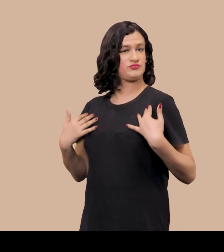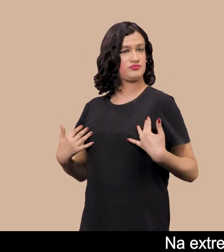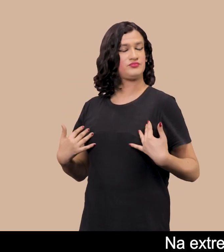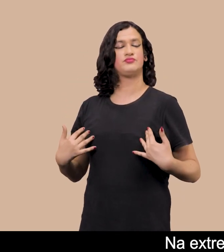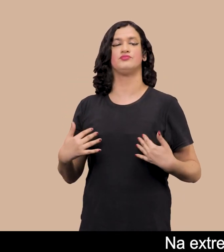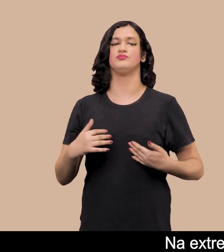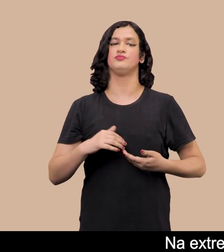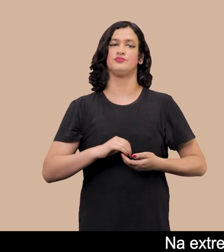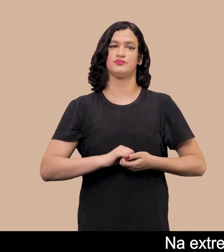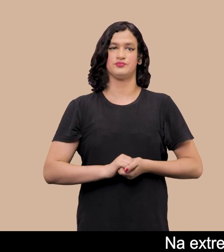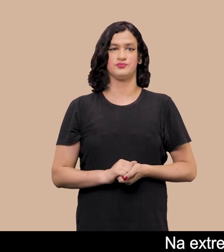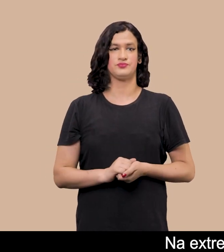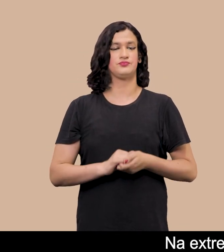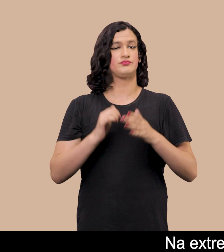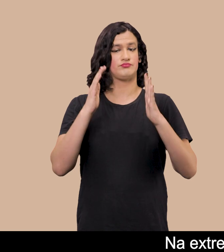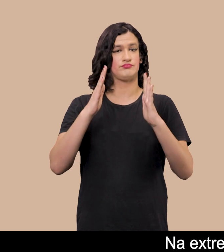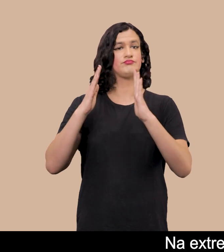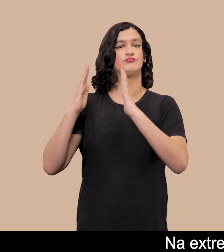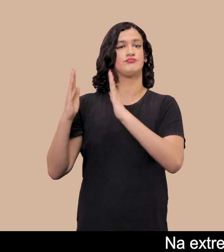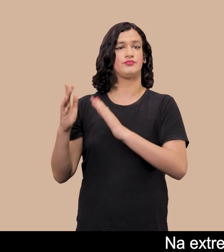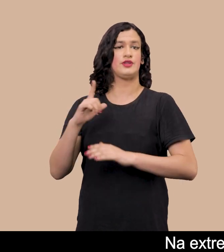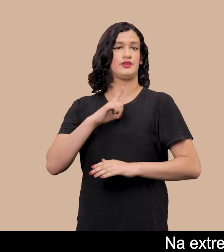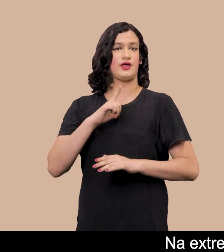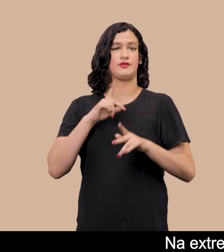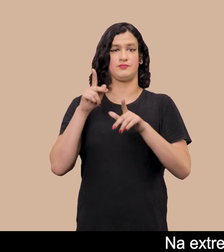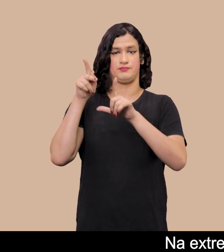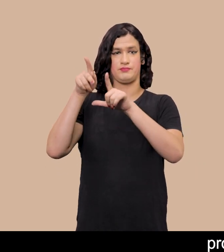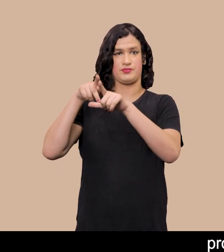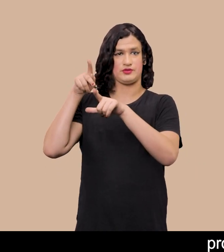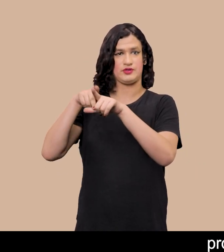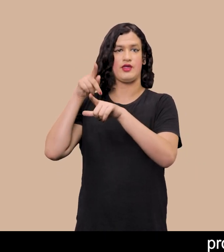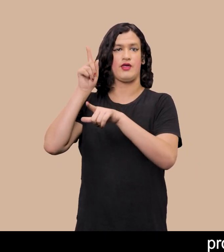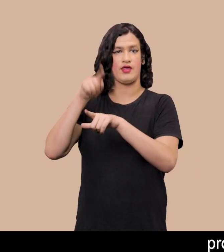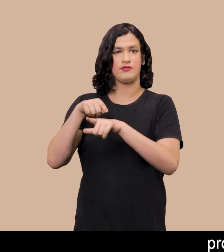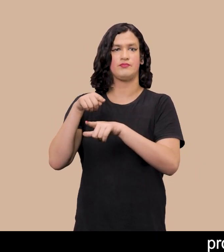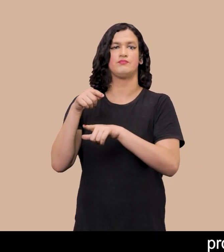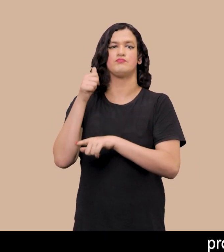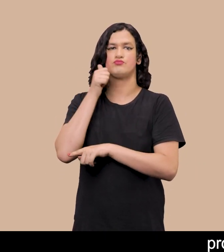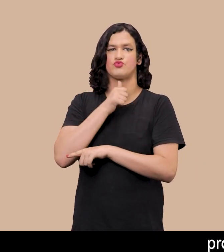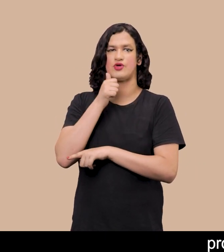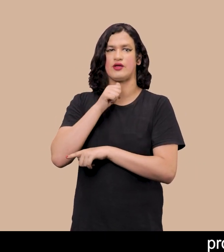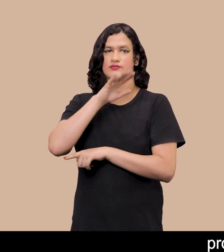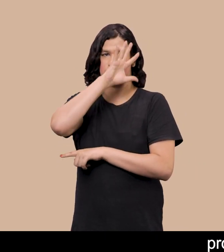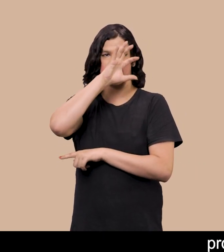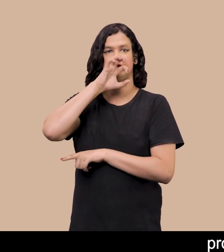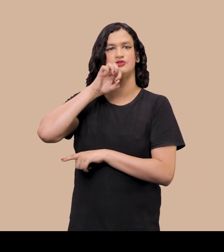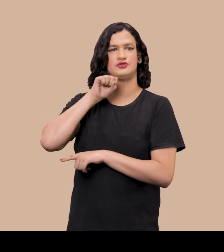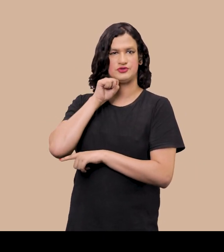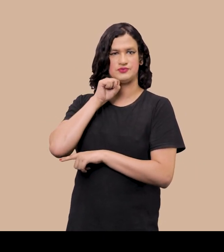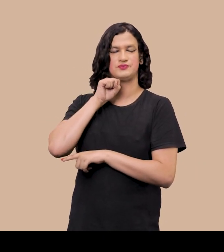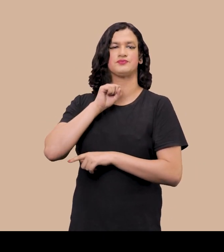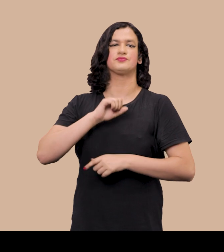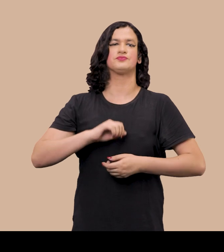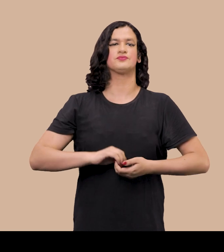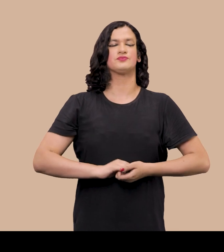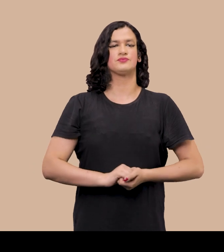Na extremidade esquerda da foto, a ponta de um pé, provavelmente de Lia, quem o retratava